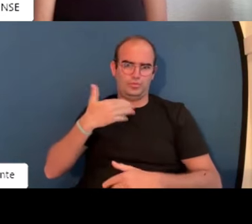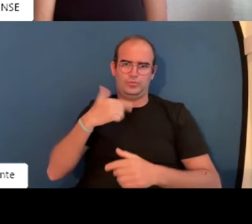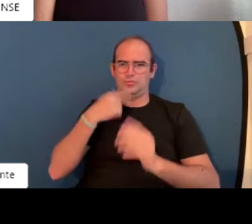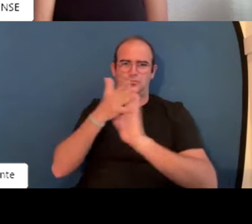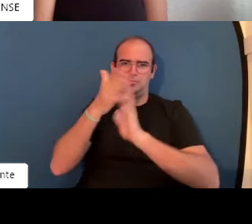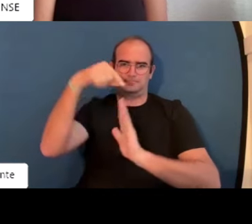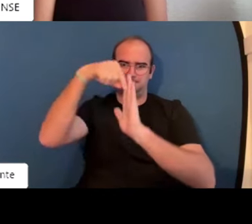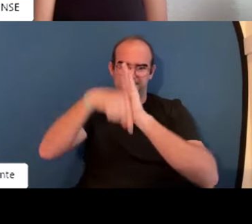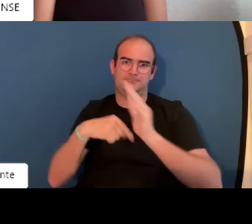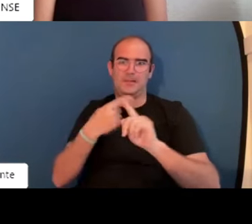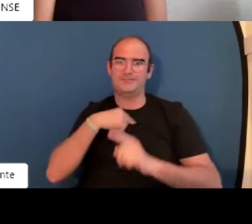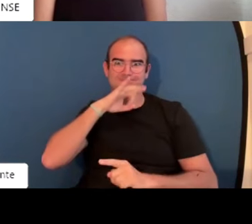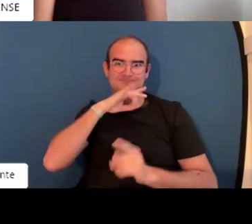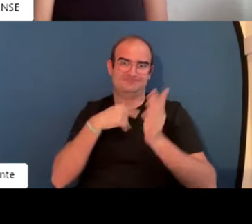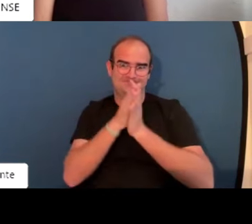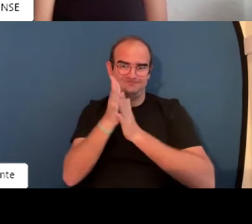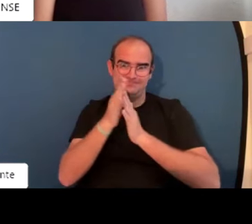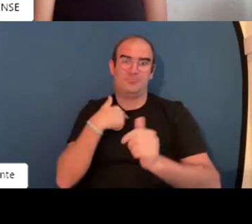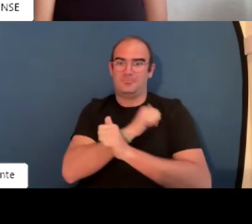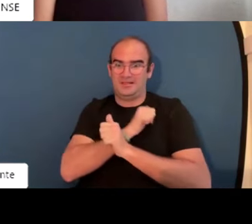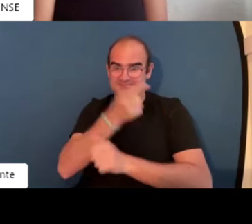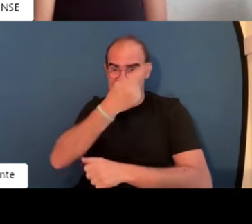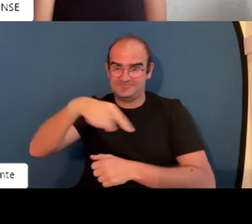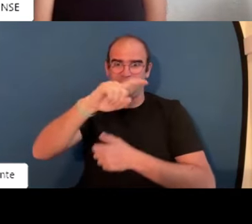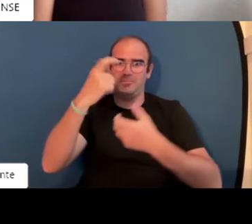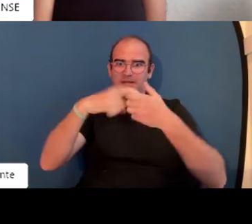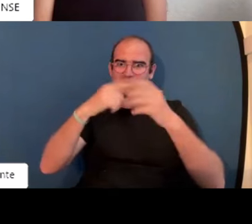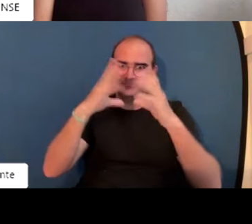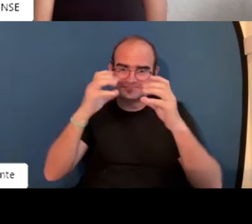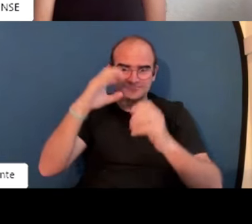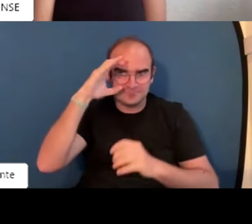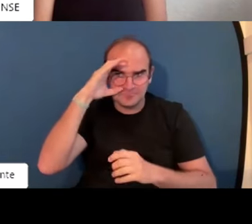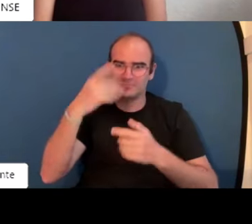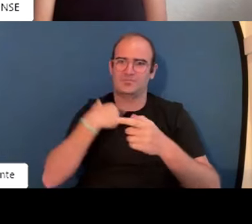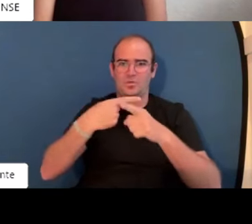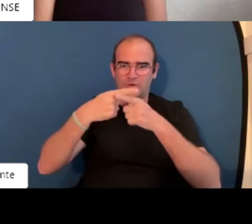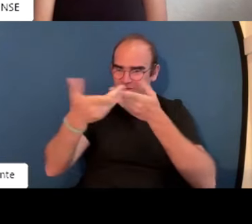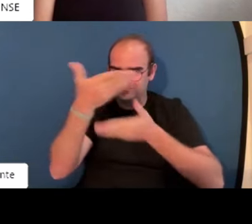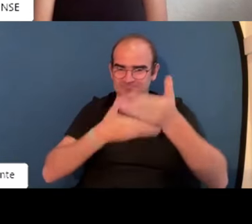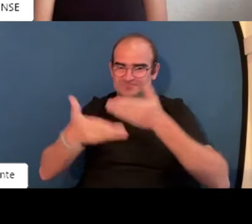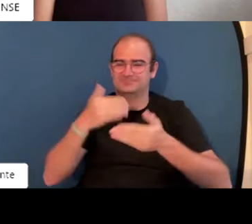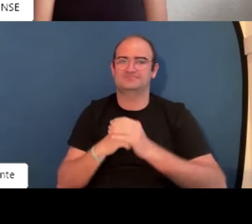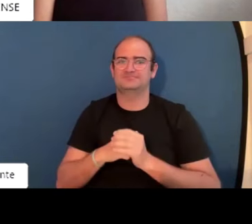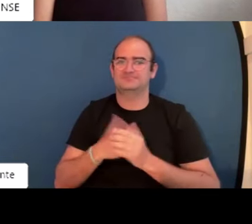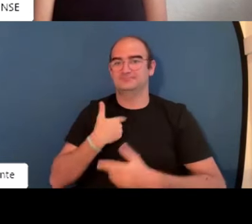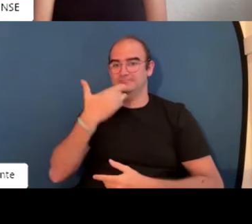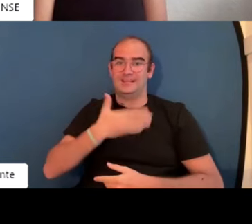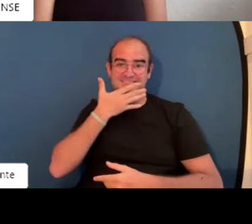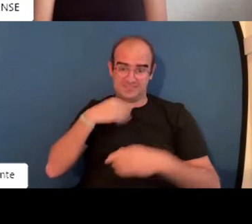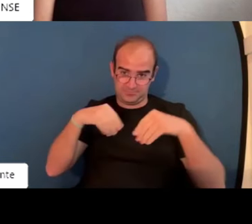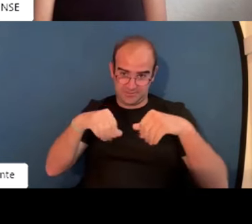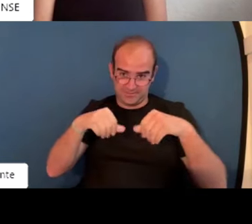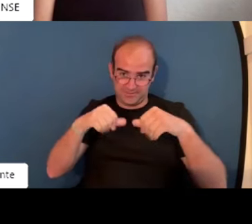webinario. Considero que es algo muy importante el profundizar en el tema del movimiento asociativo. Estoy muy motivado y espero que las personas que estén aquí